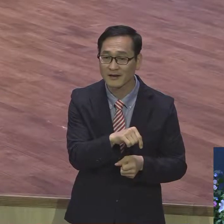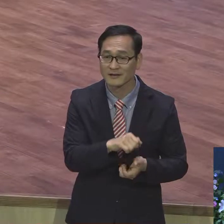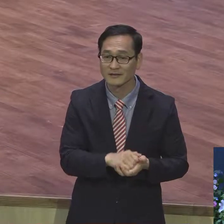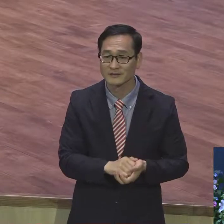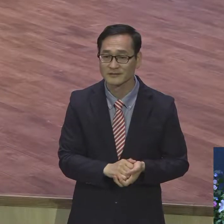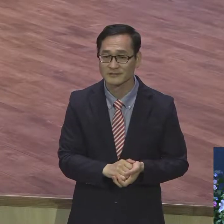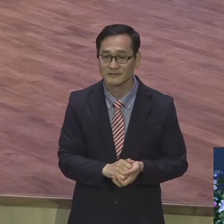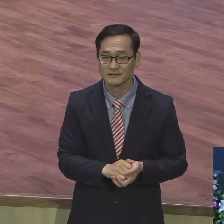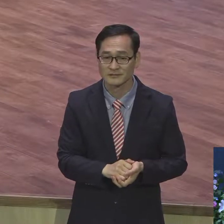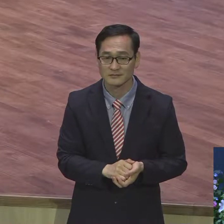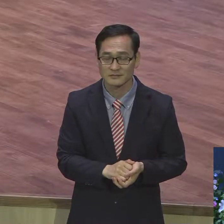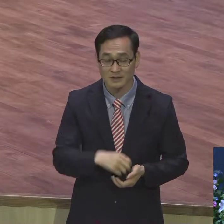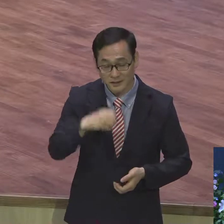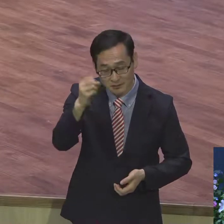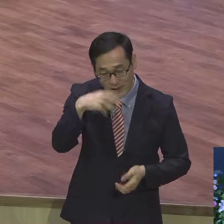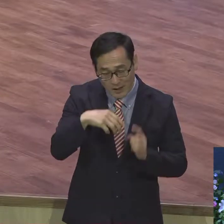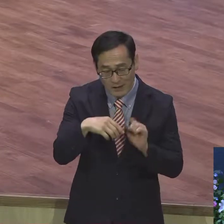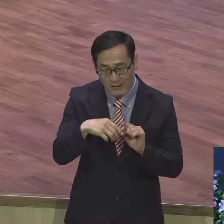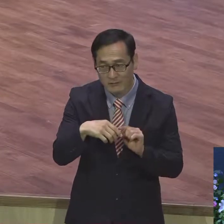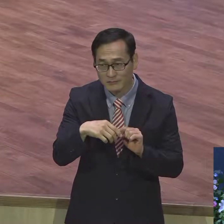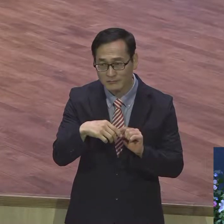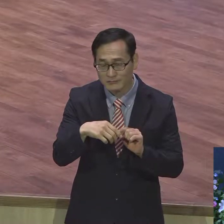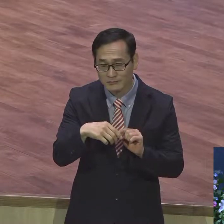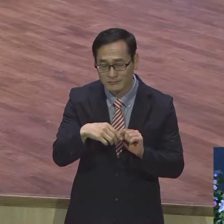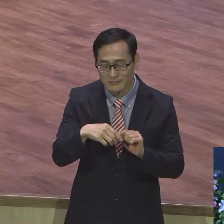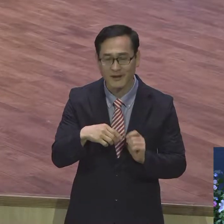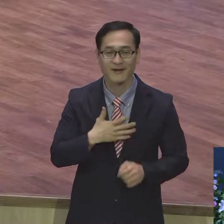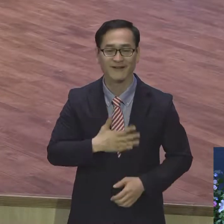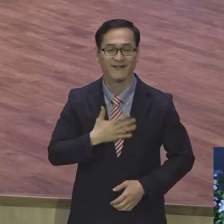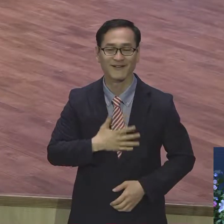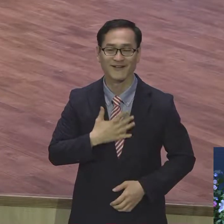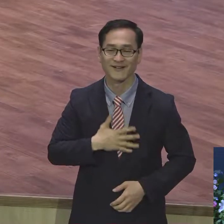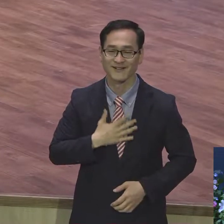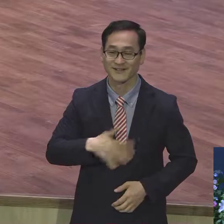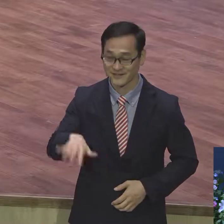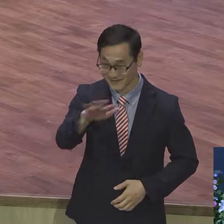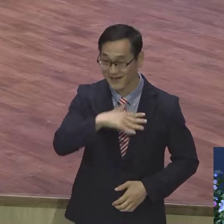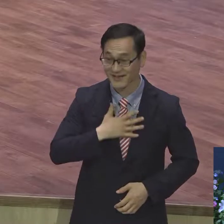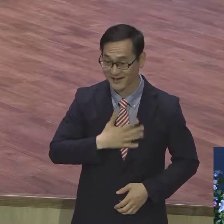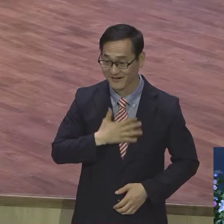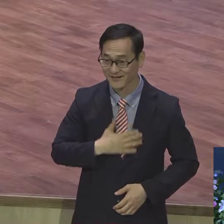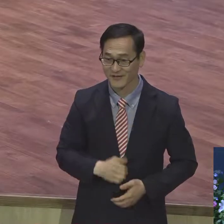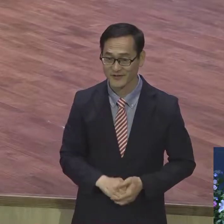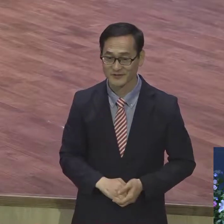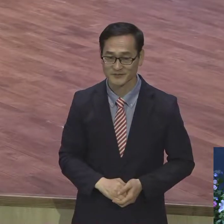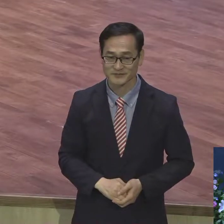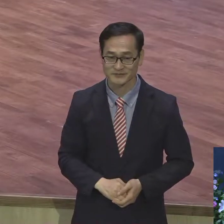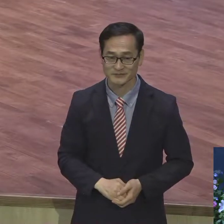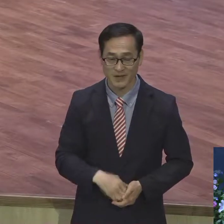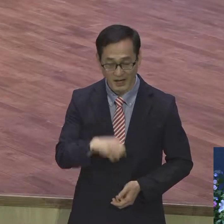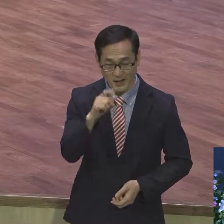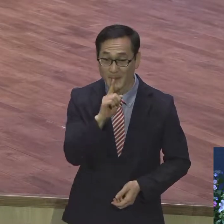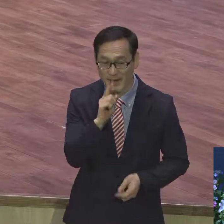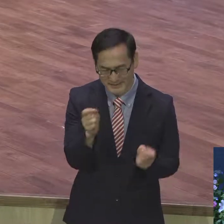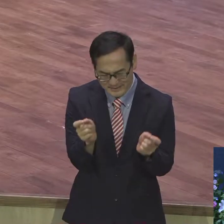사실적으로 묻어 있습니다. 그냥이란 말은 짧지만 아주